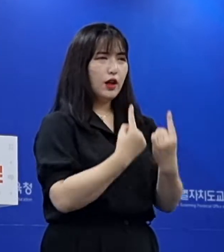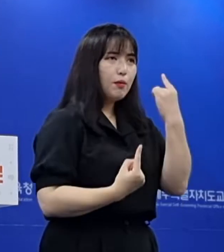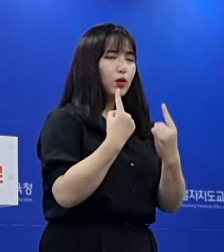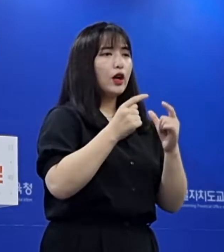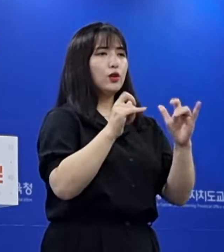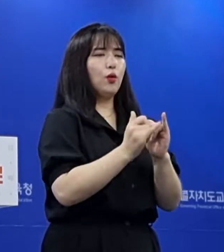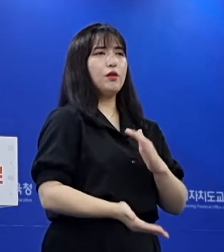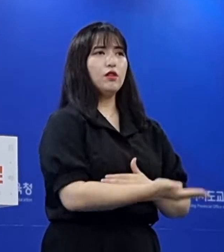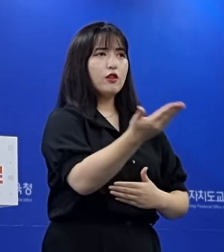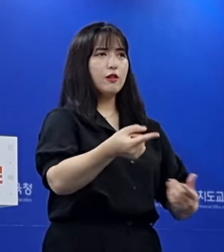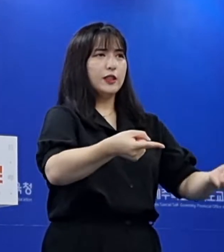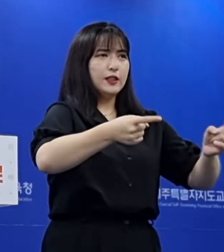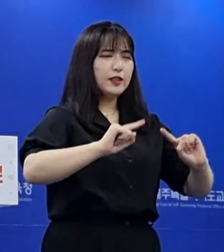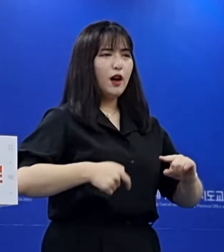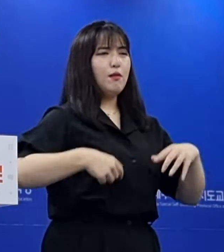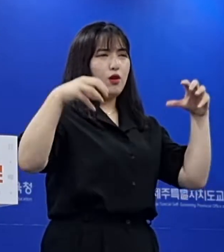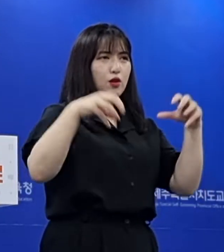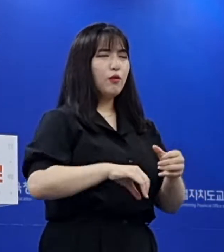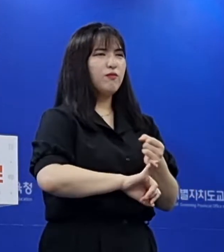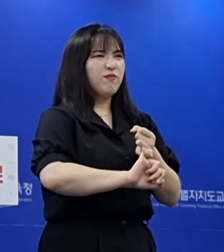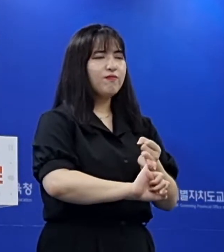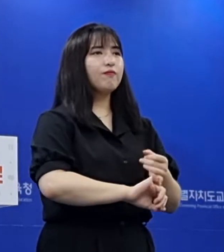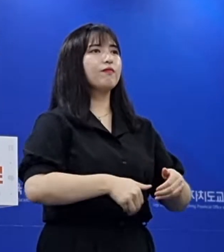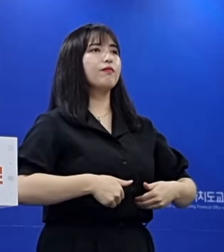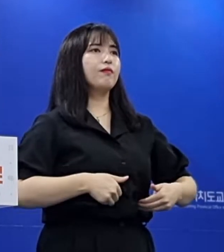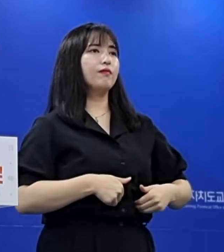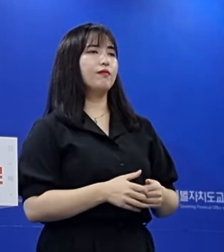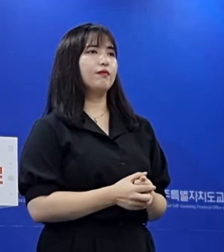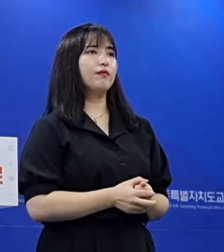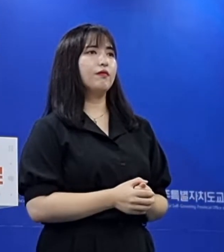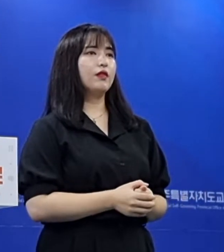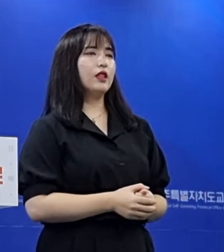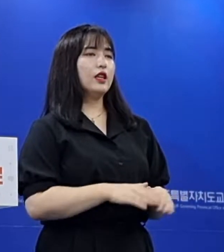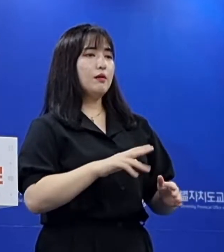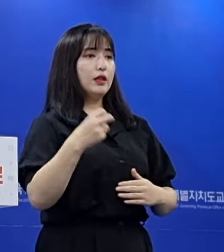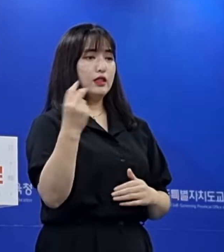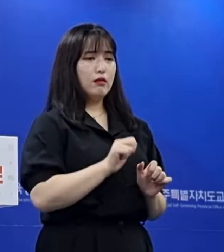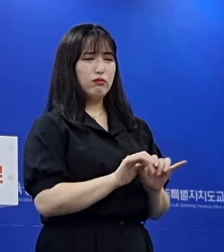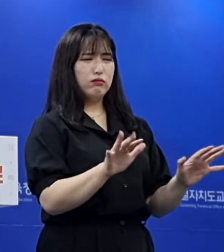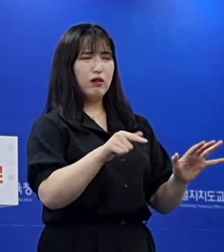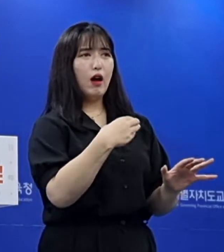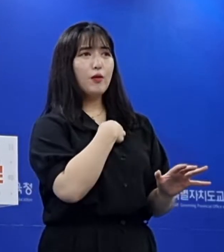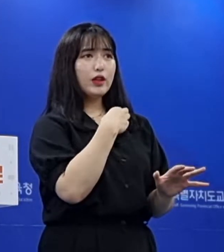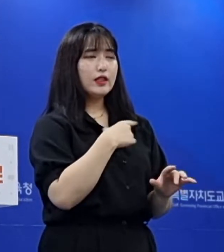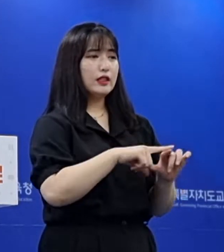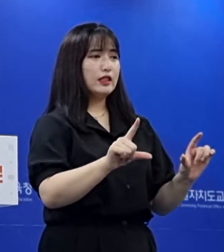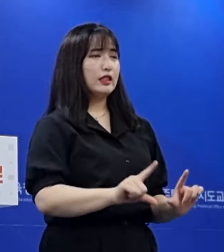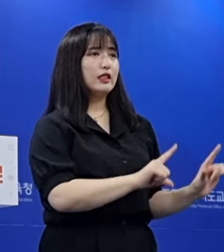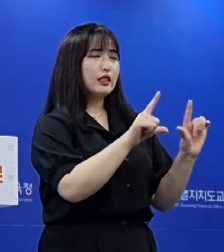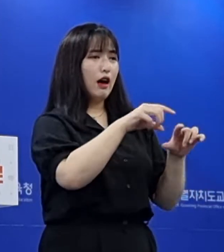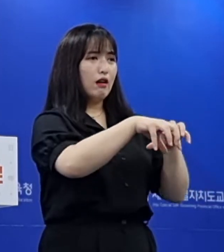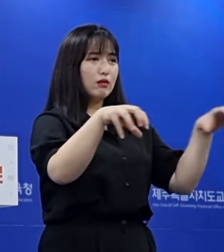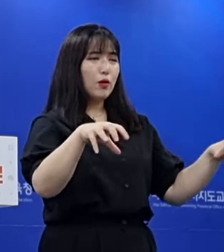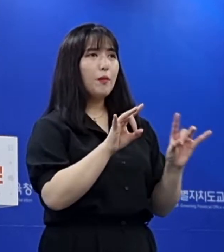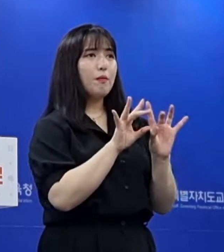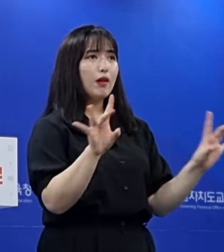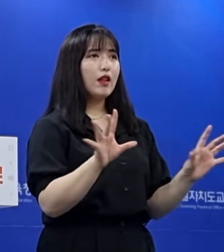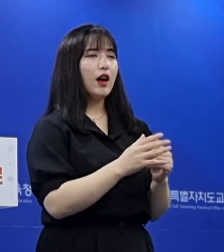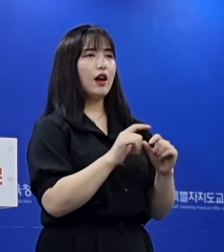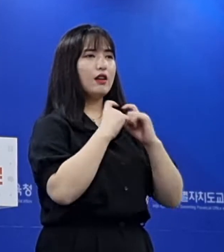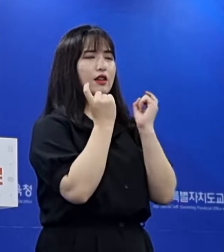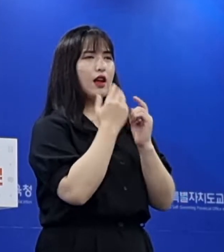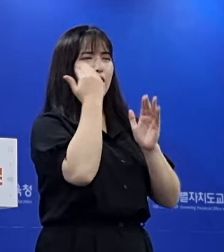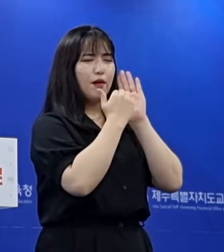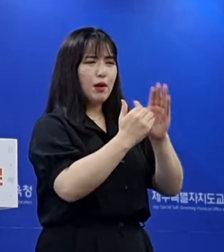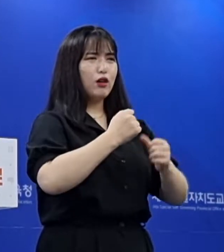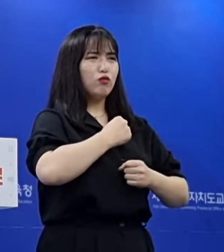도민 여러분의 참여와 협조가 절실합니다. 이번 재유행의 위기도 각자 일상생활 속에서 개인